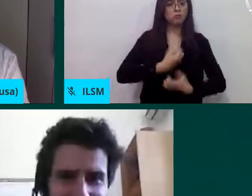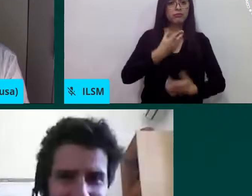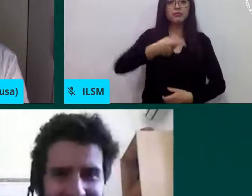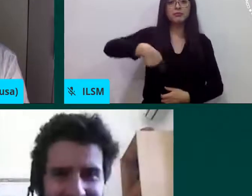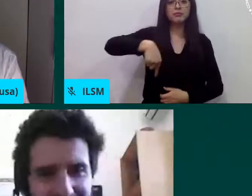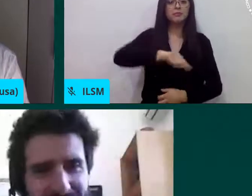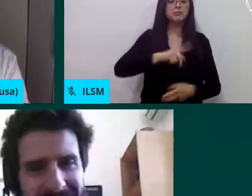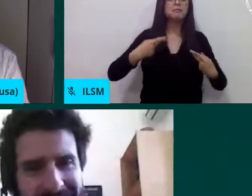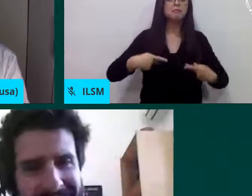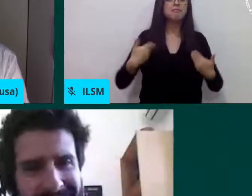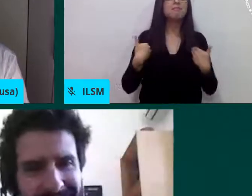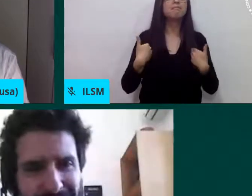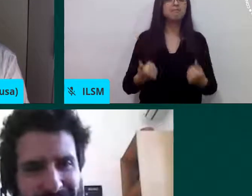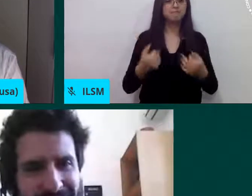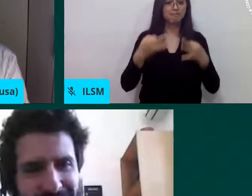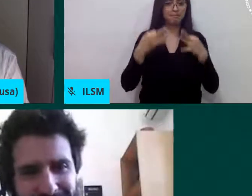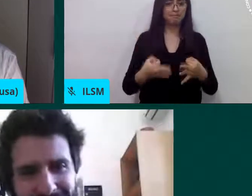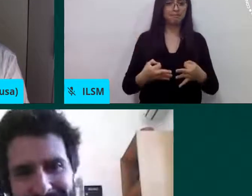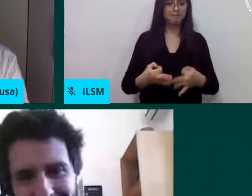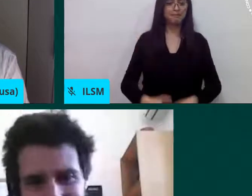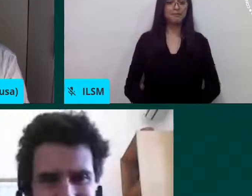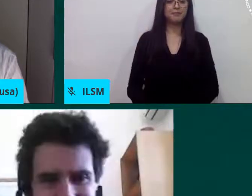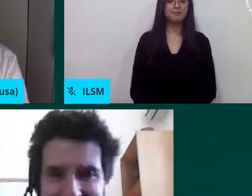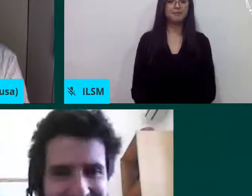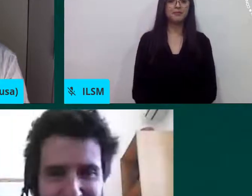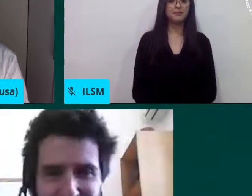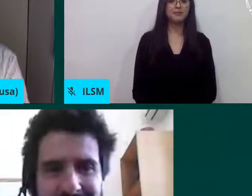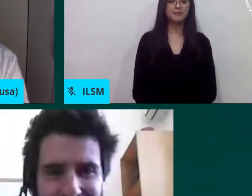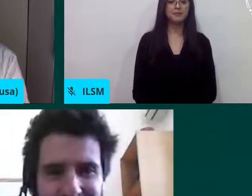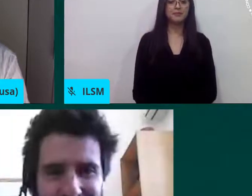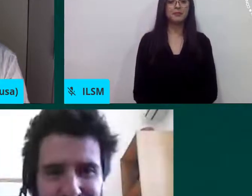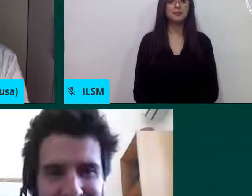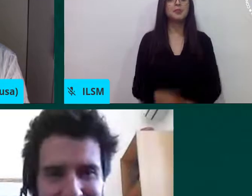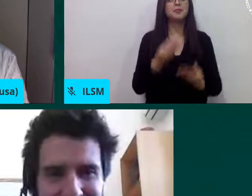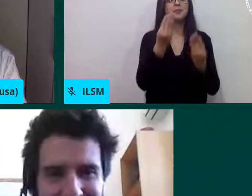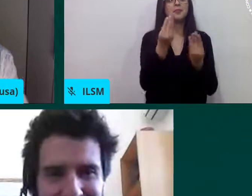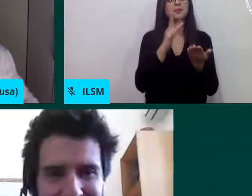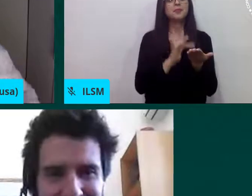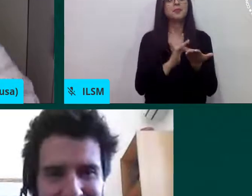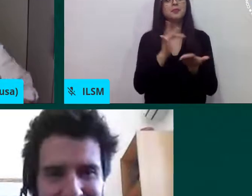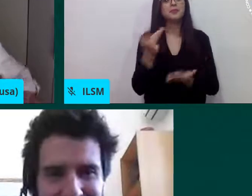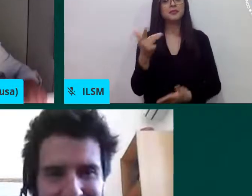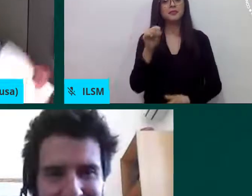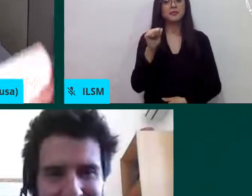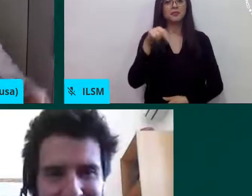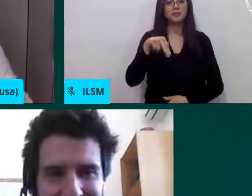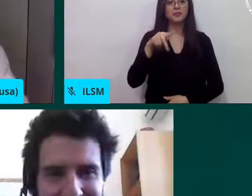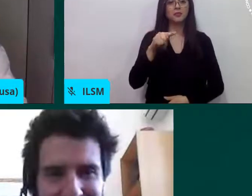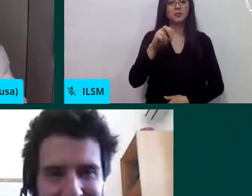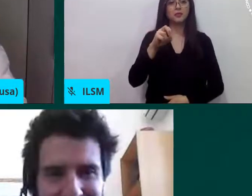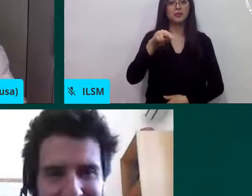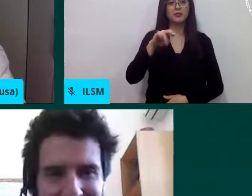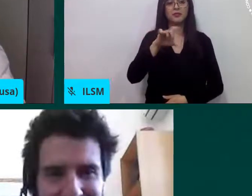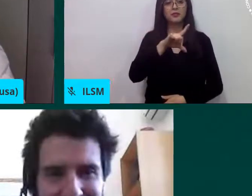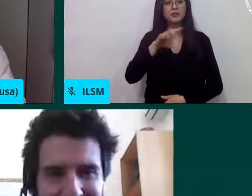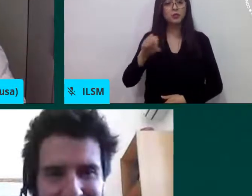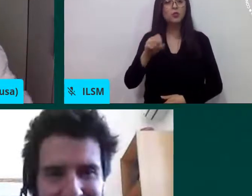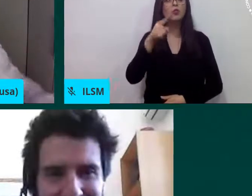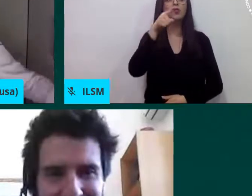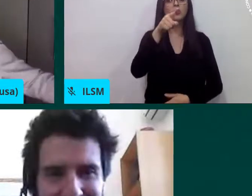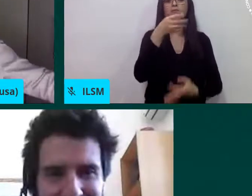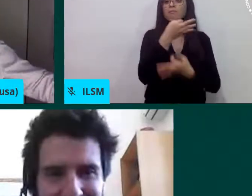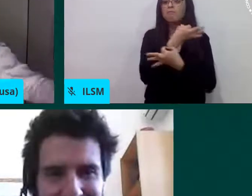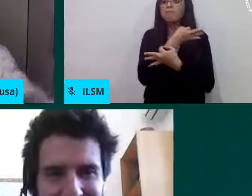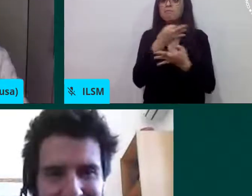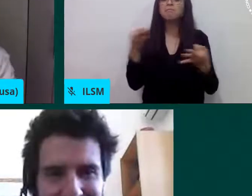muchas gracias antonello creo que que si fue muy claro tu mensaje y y los desafíos